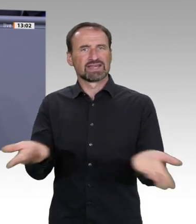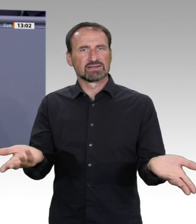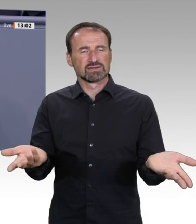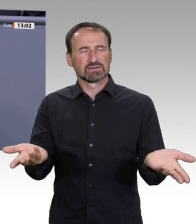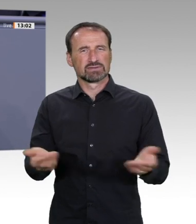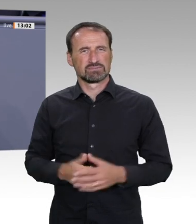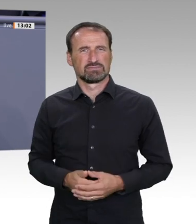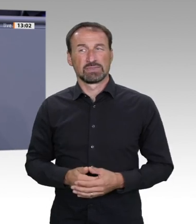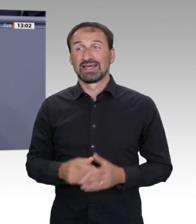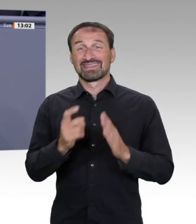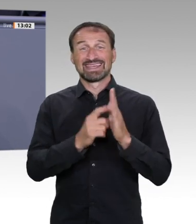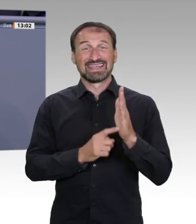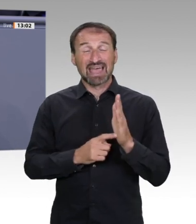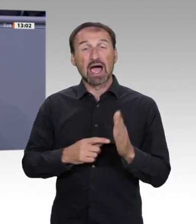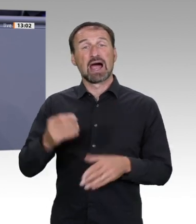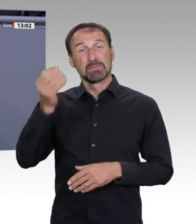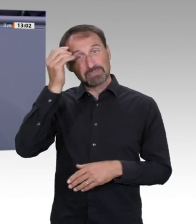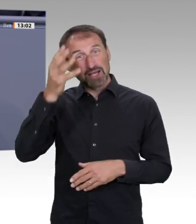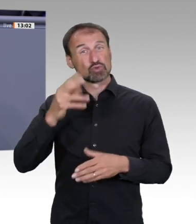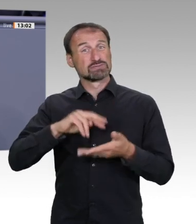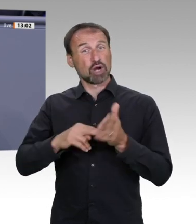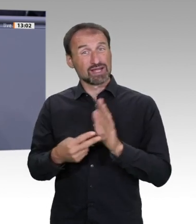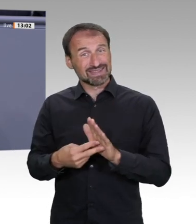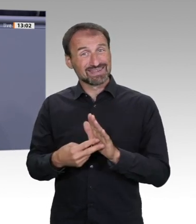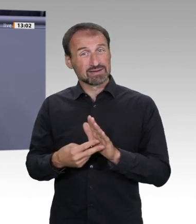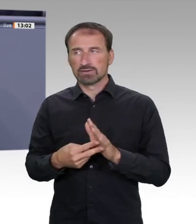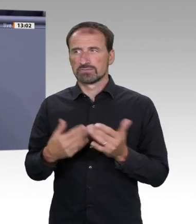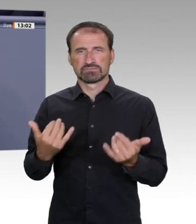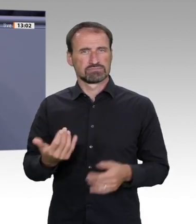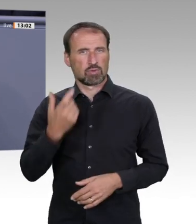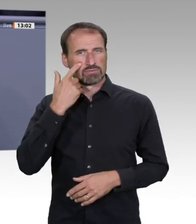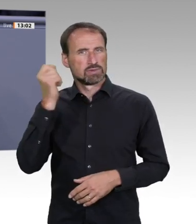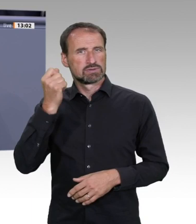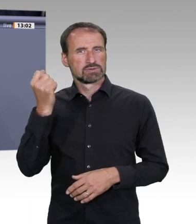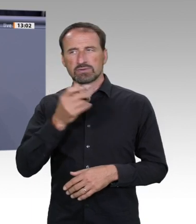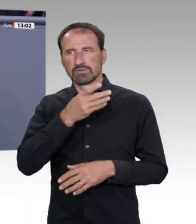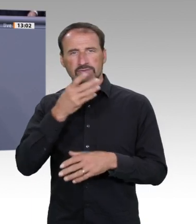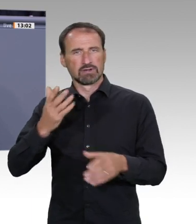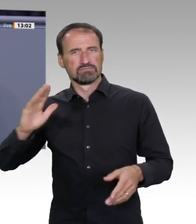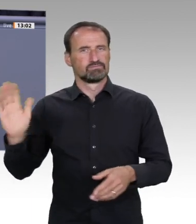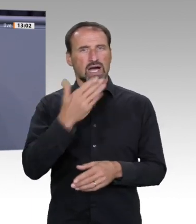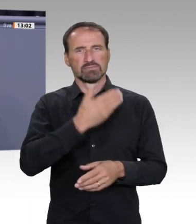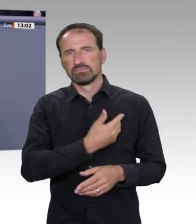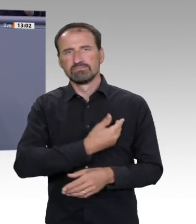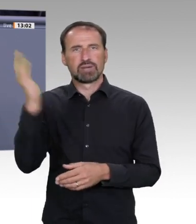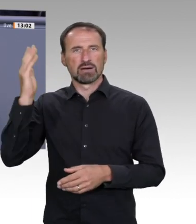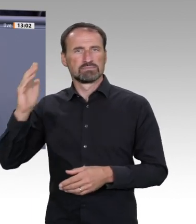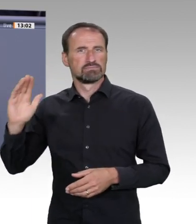eine Ohrfeige nach der anderen. Citrix-Studie, Digitalreport,